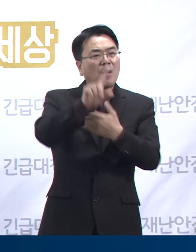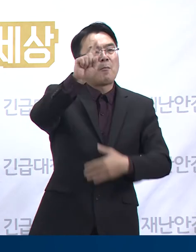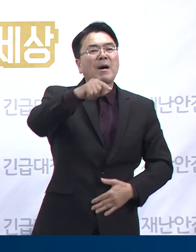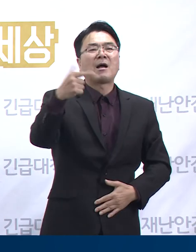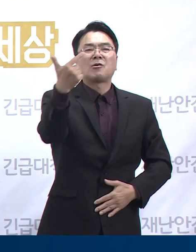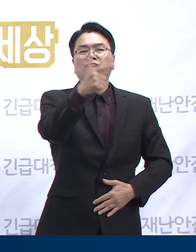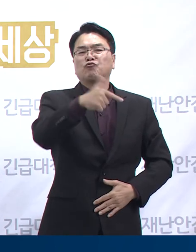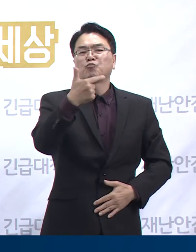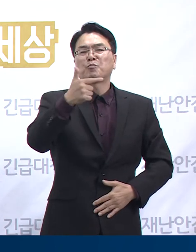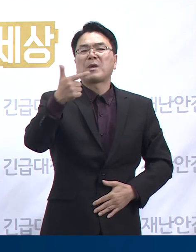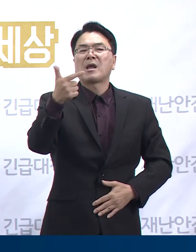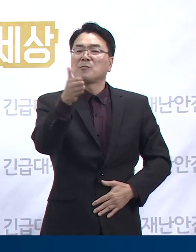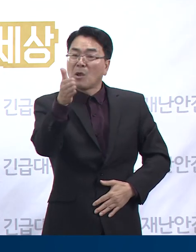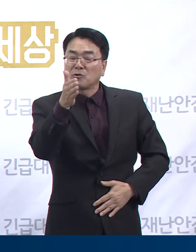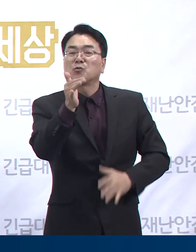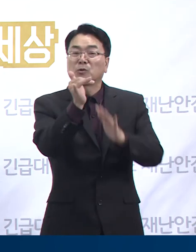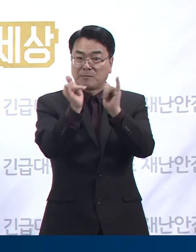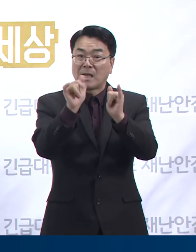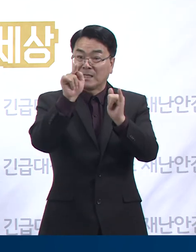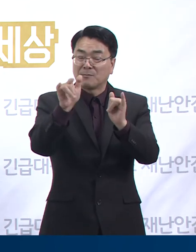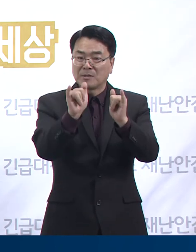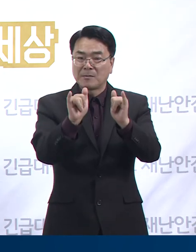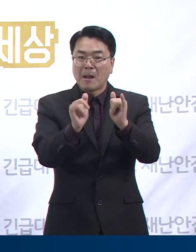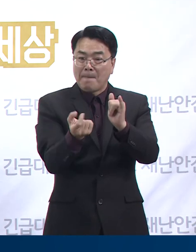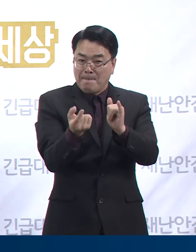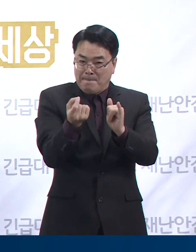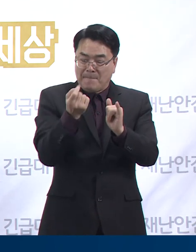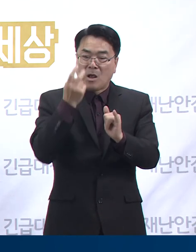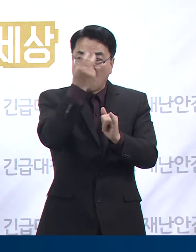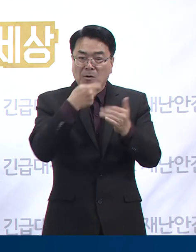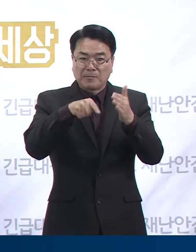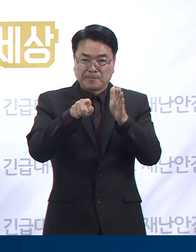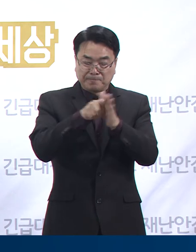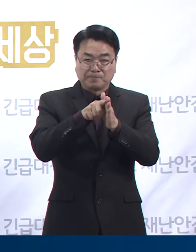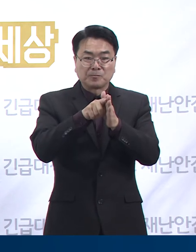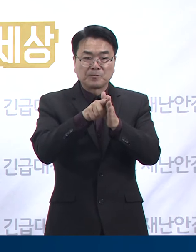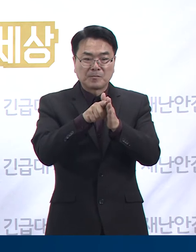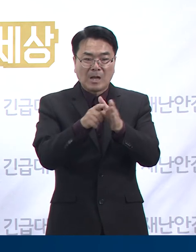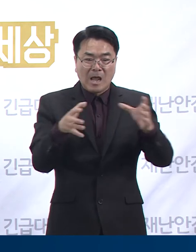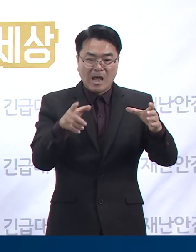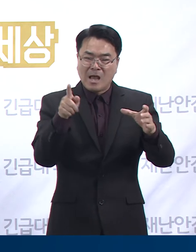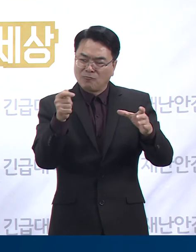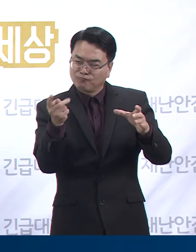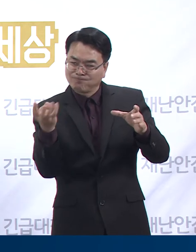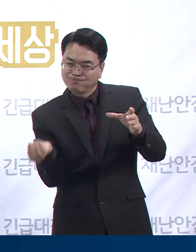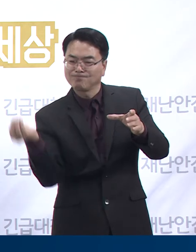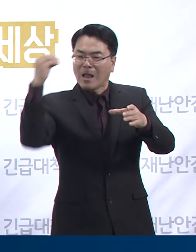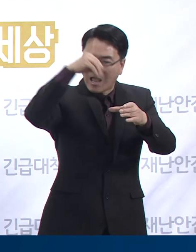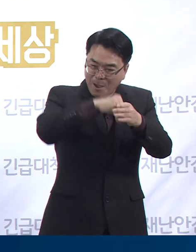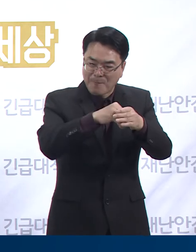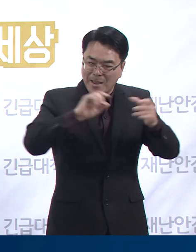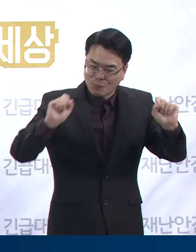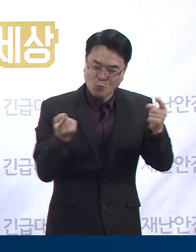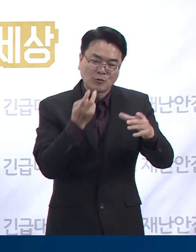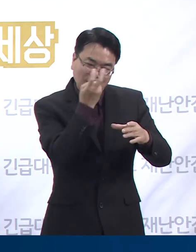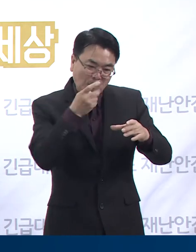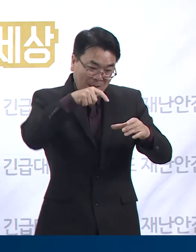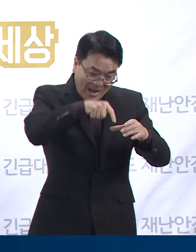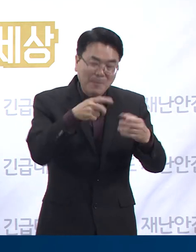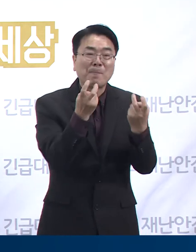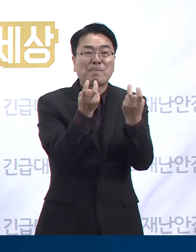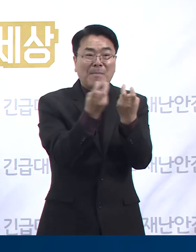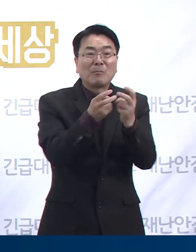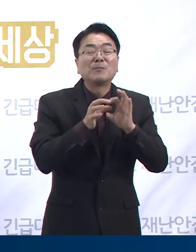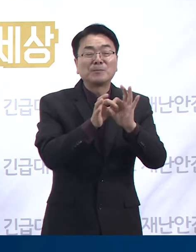621명입니다. 대상자에 대해서는 신성검체검사를 위하여 풀링검사를 진행할 예정이며 11월 2일부터